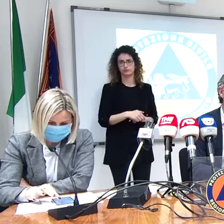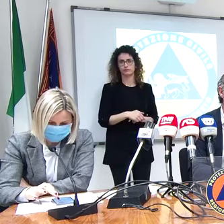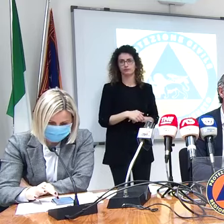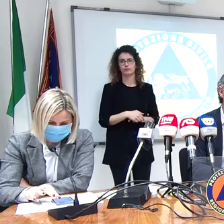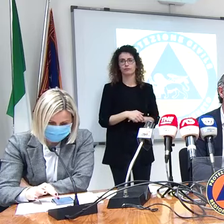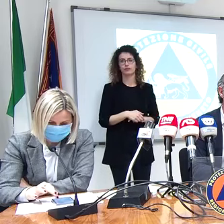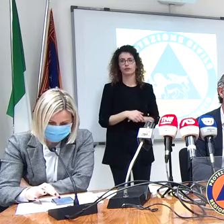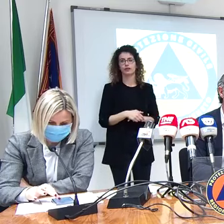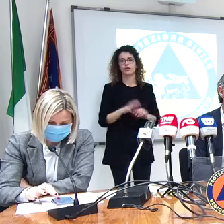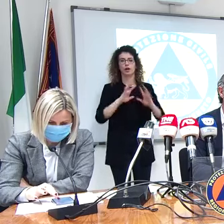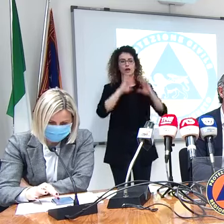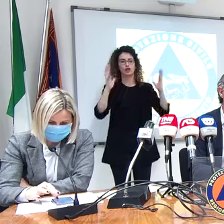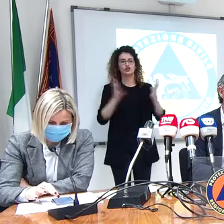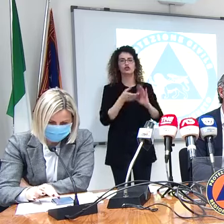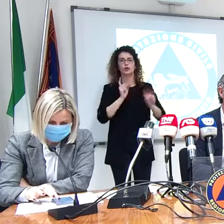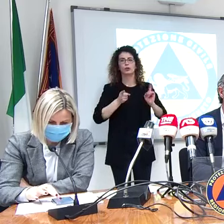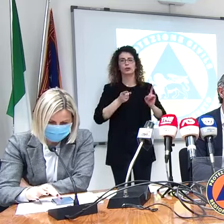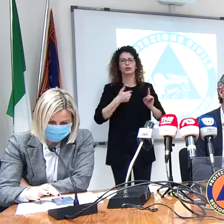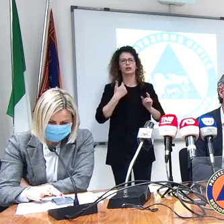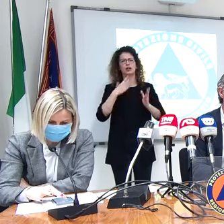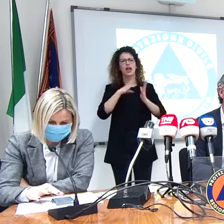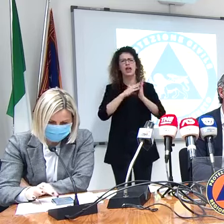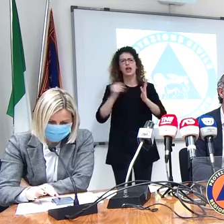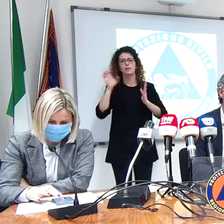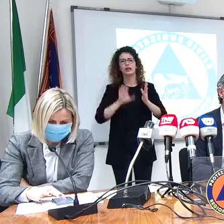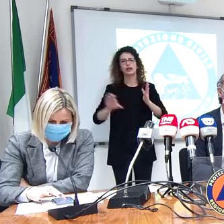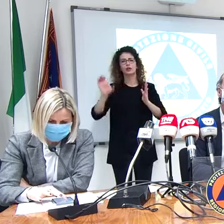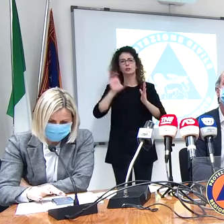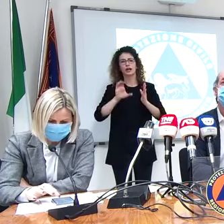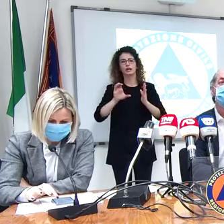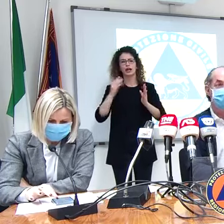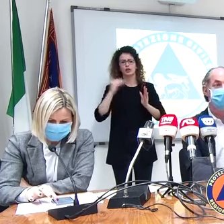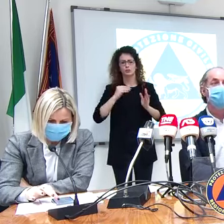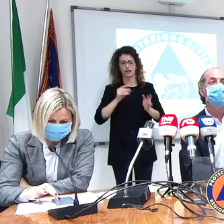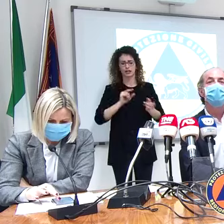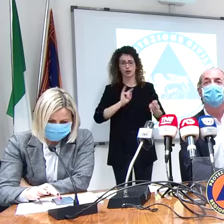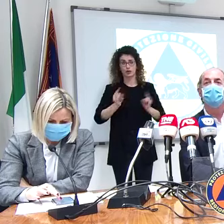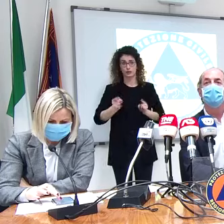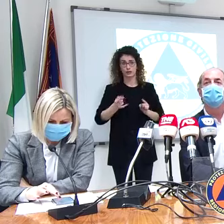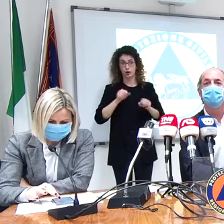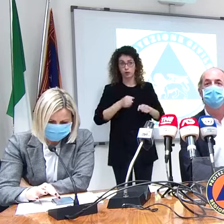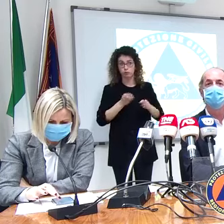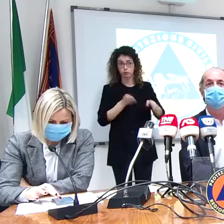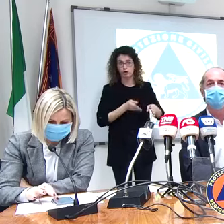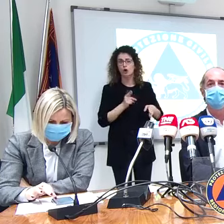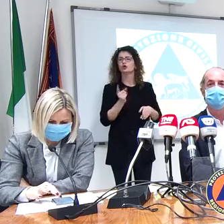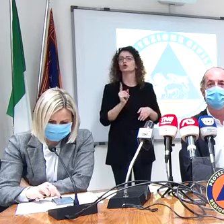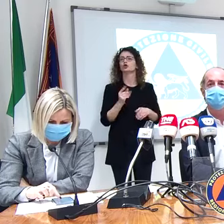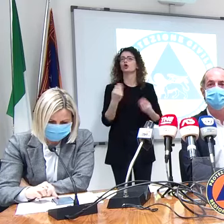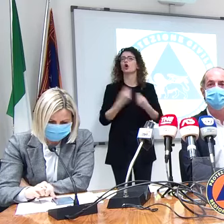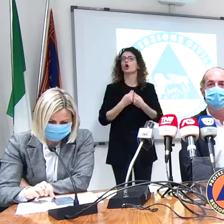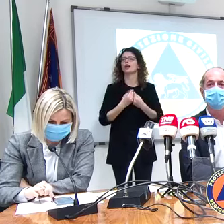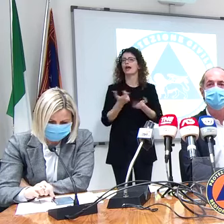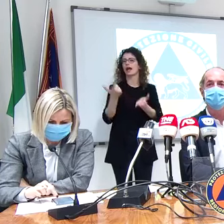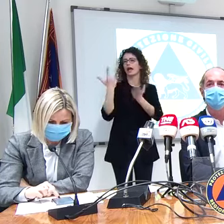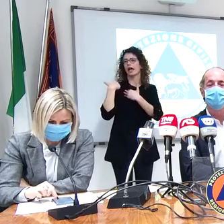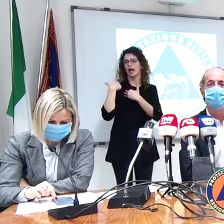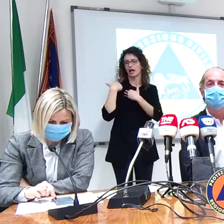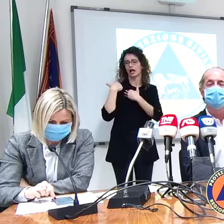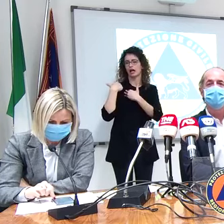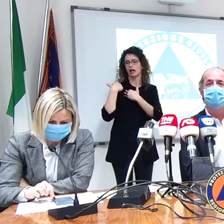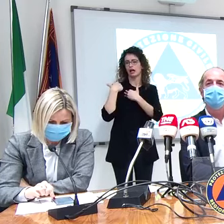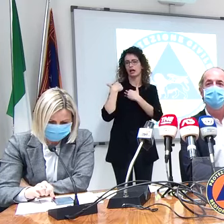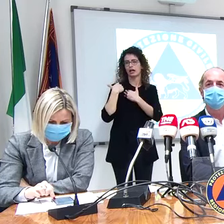geopolitico non ho capito il tema dell'Emilia Romagna hanno chiesto dei posti qui no no è stata fatta una domanda da un tuo collega la scorsa settimana ah ok